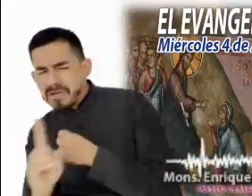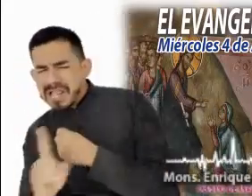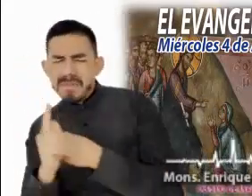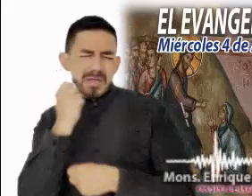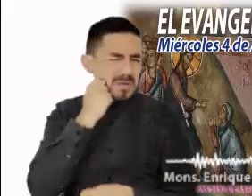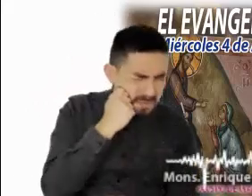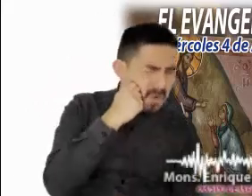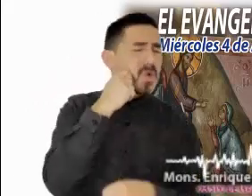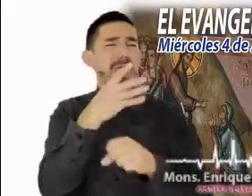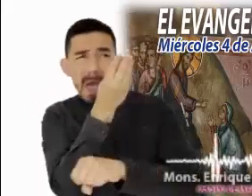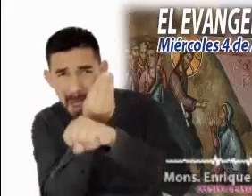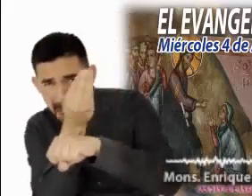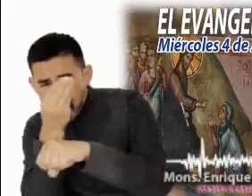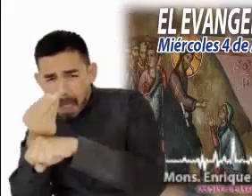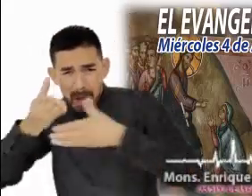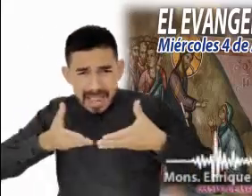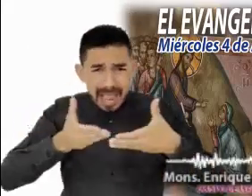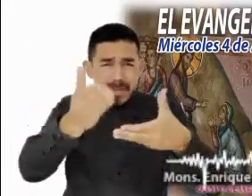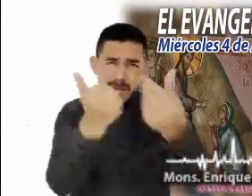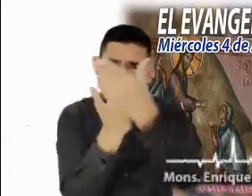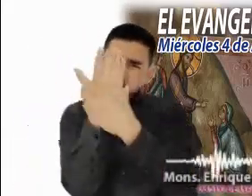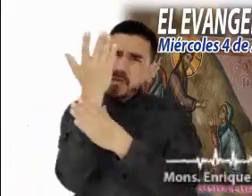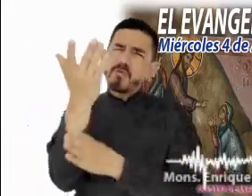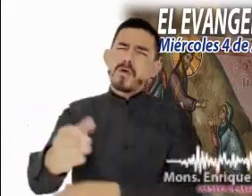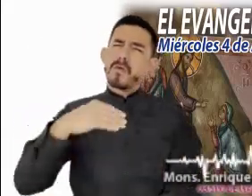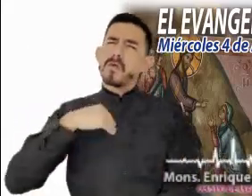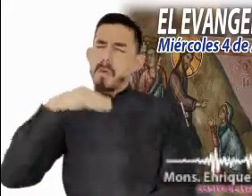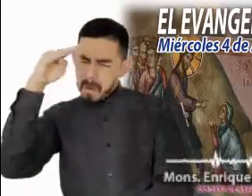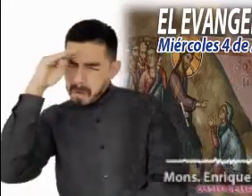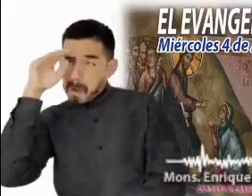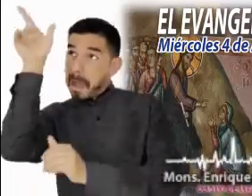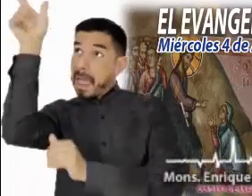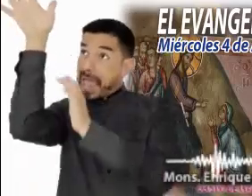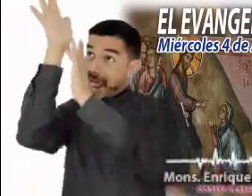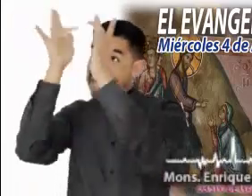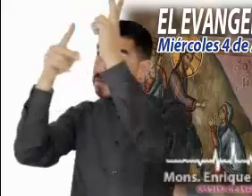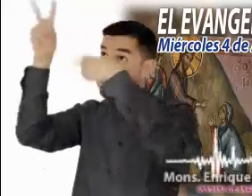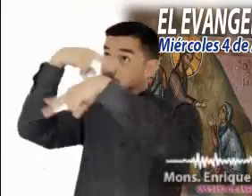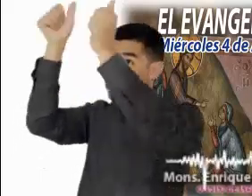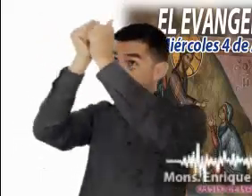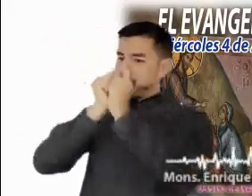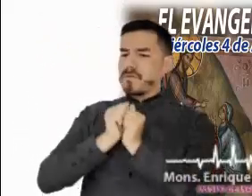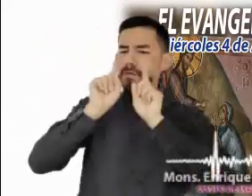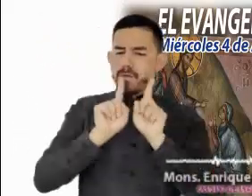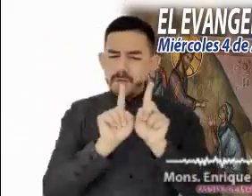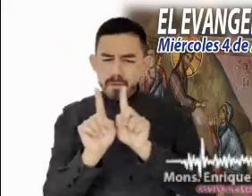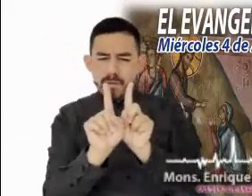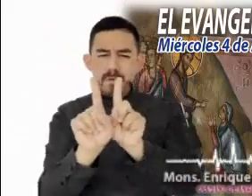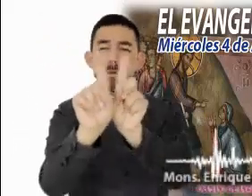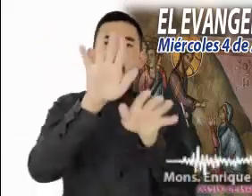a los problemas, buscar nuevos caminos con la seguridad de que Jesús camina con nosotros.